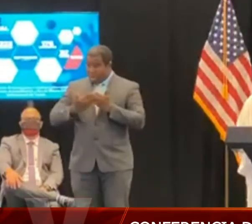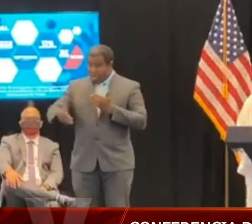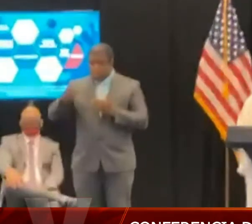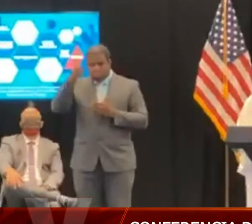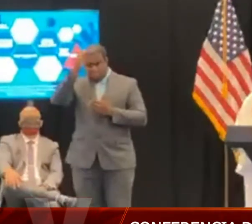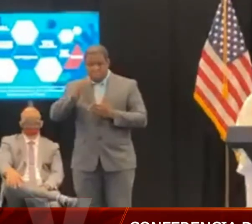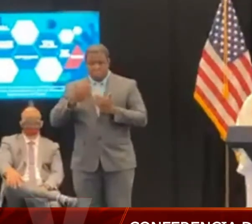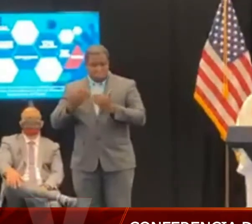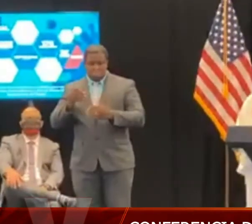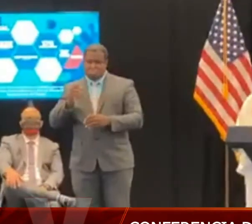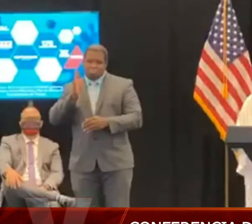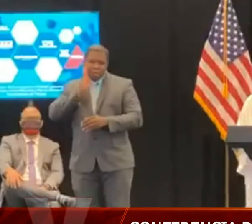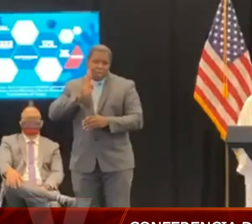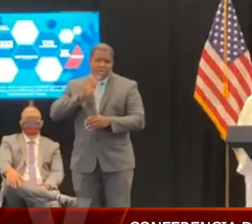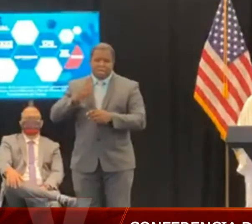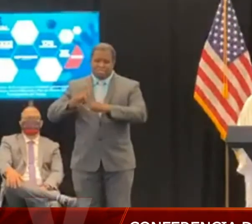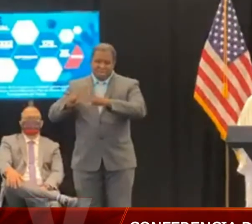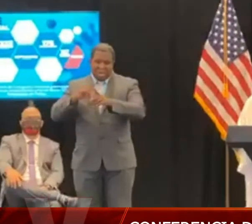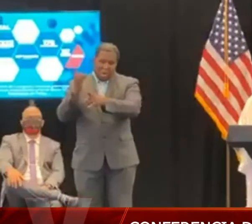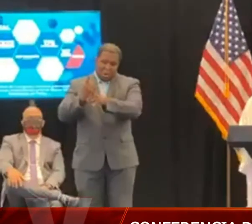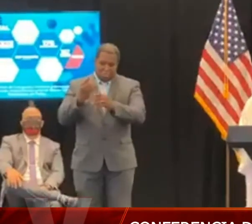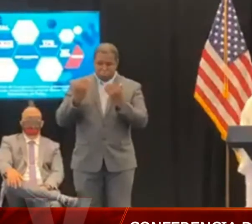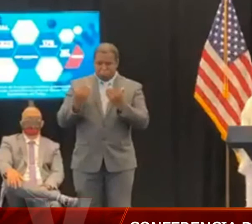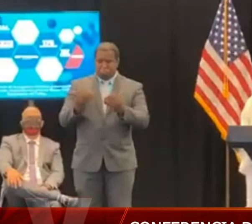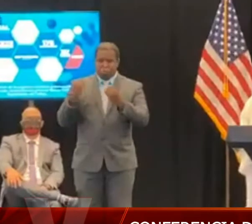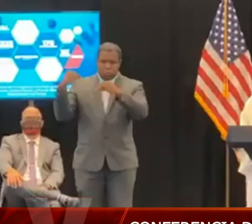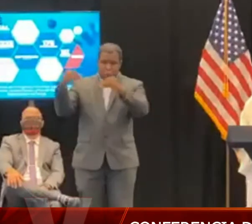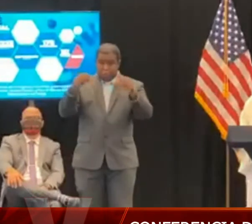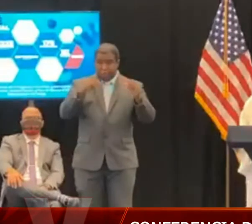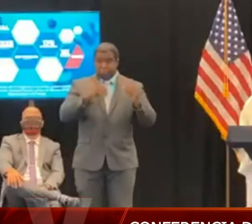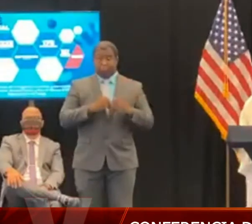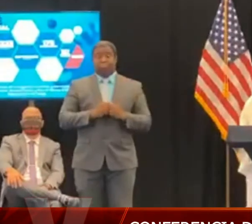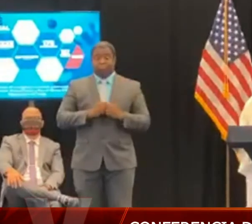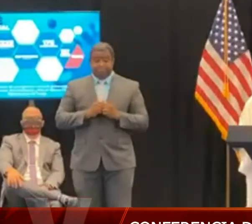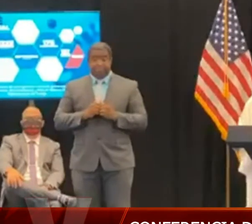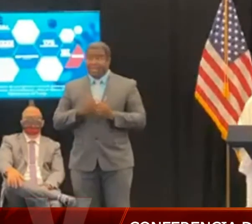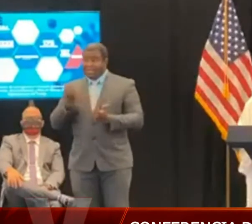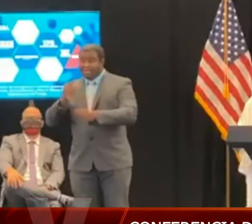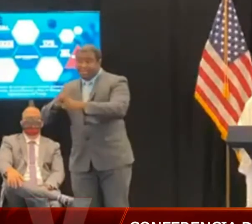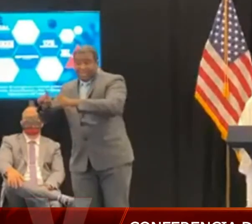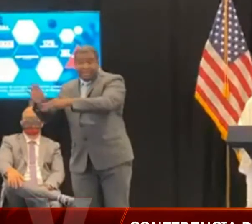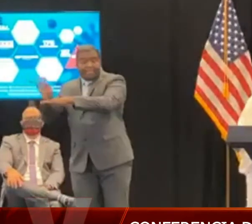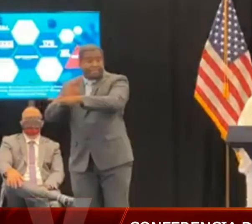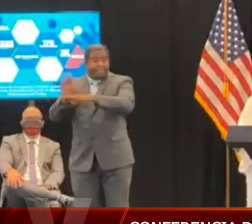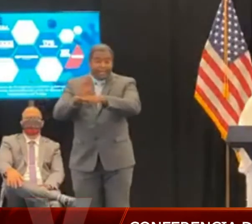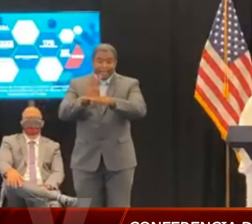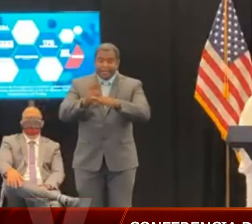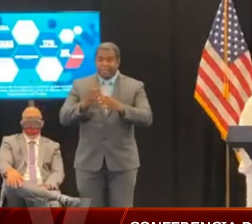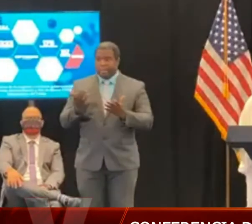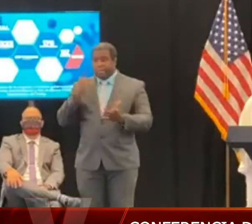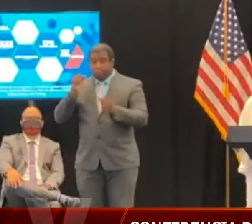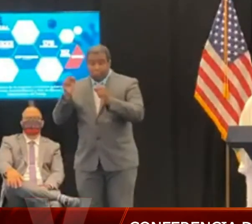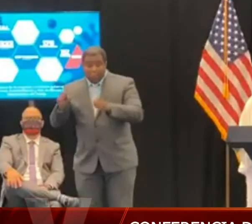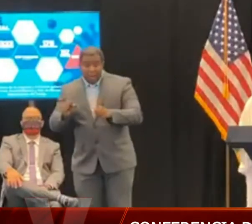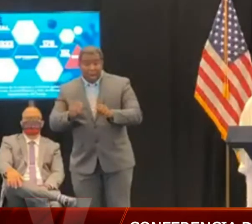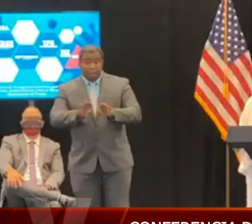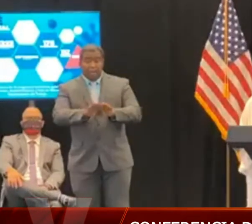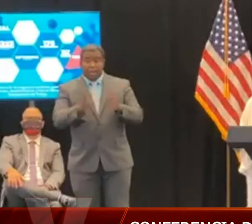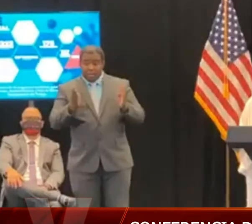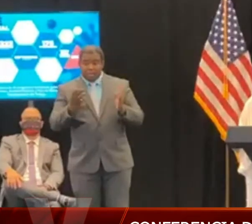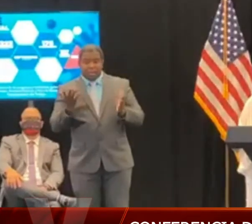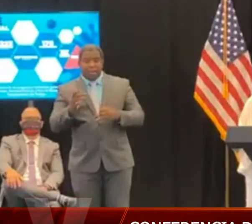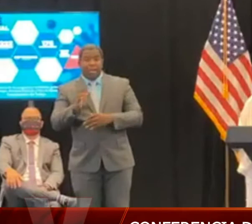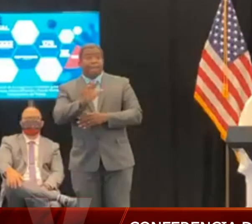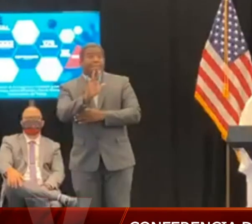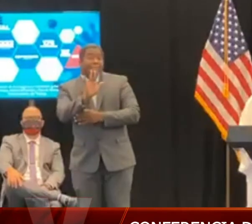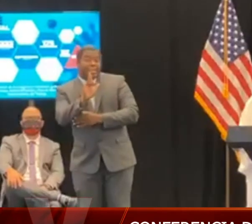capacidad como los restaurantes, concesionarios, iglesias, todos estos que estaban a un 25